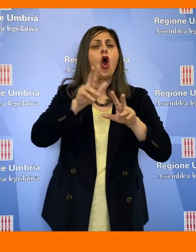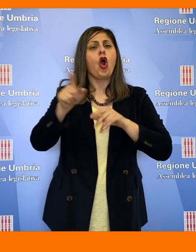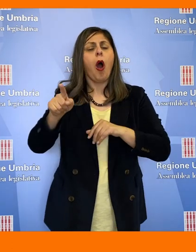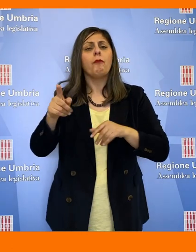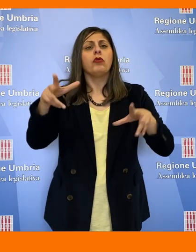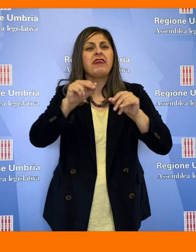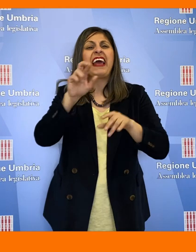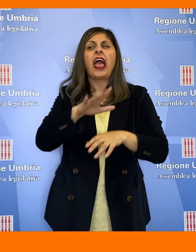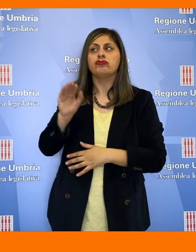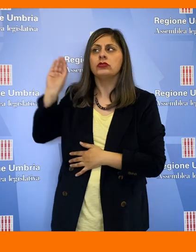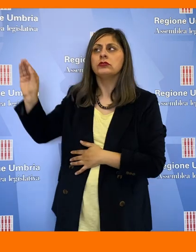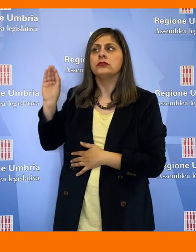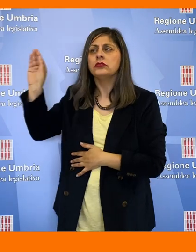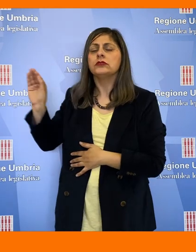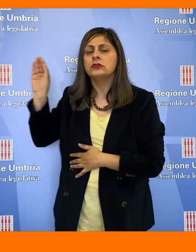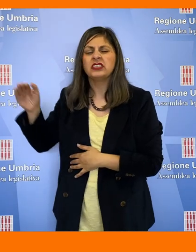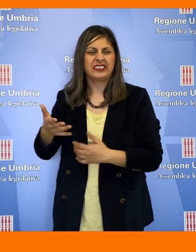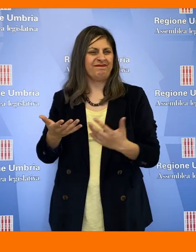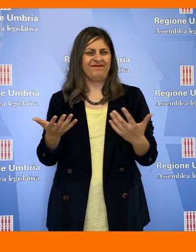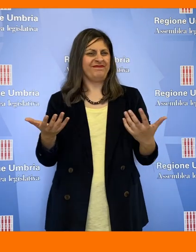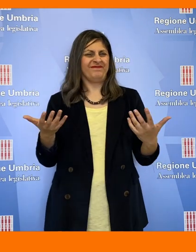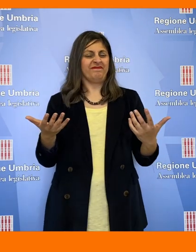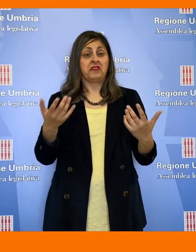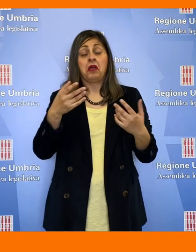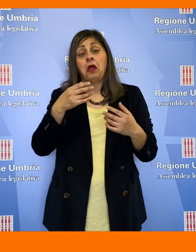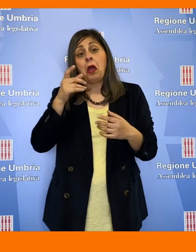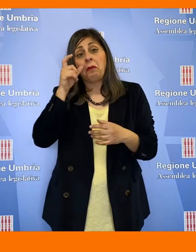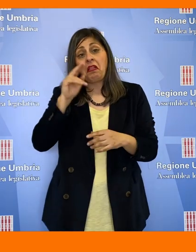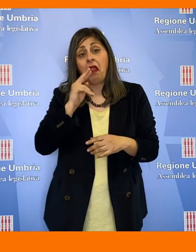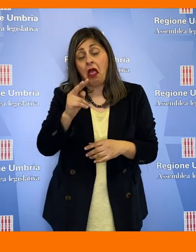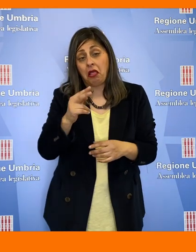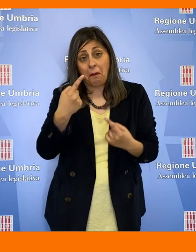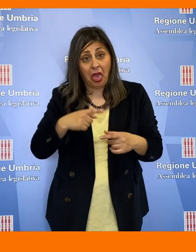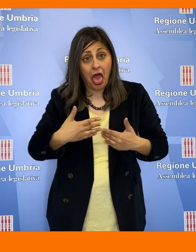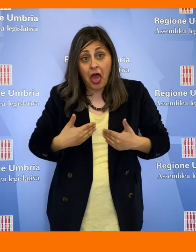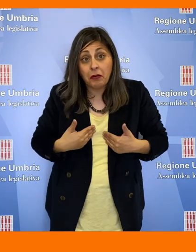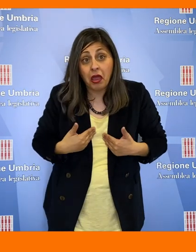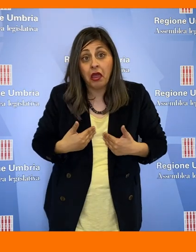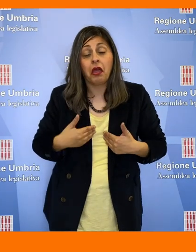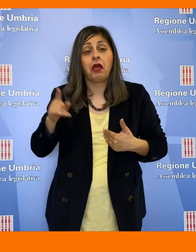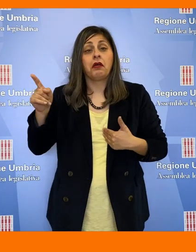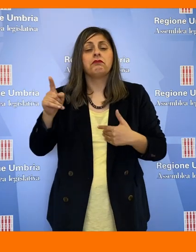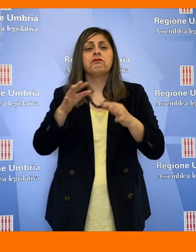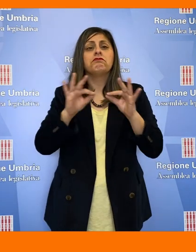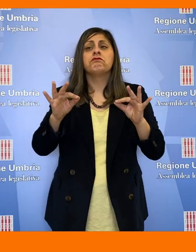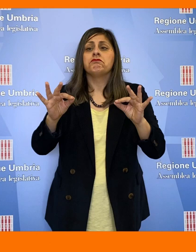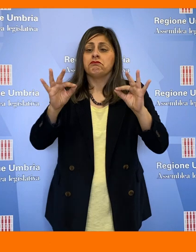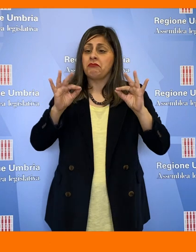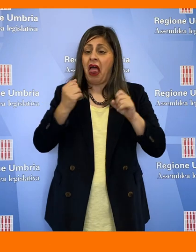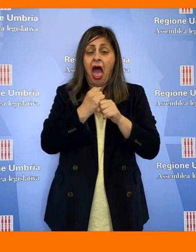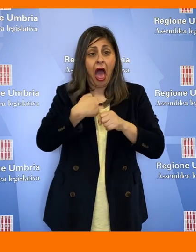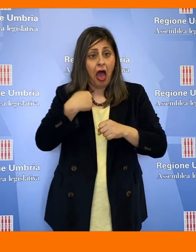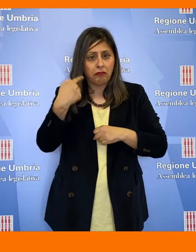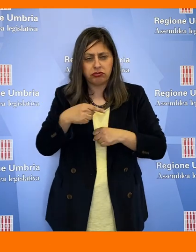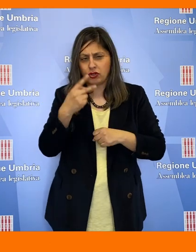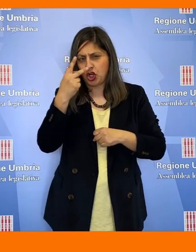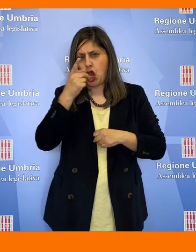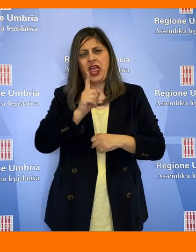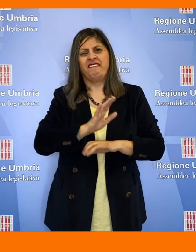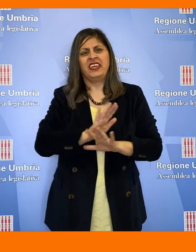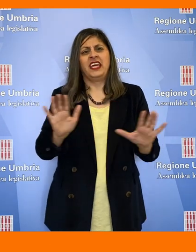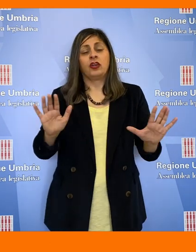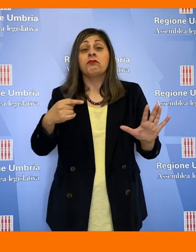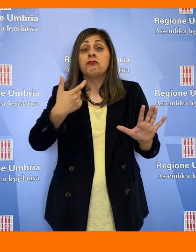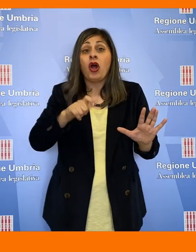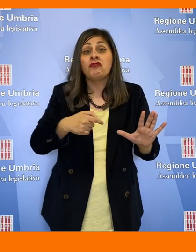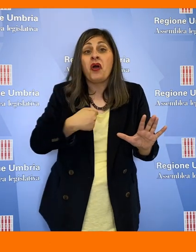che contatta ripetutamente la Regione Umbria. Per quello che mi riguarda, dice Bettarelli, le affermazioni relative al mio operato non corrispondono al